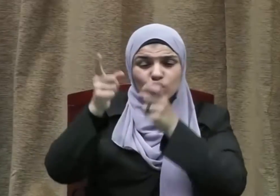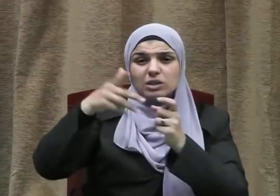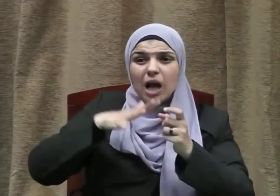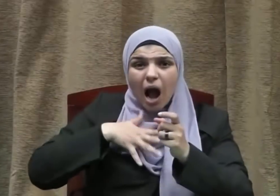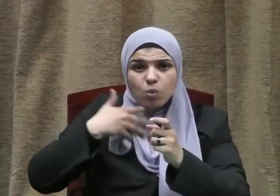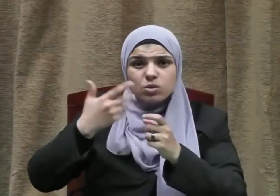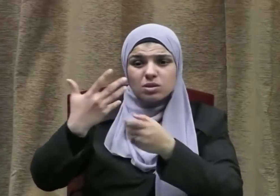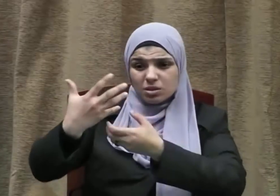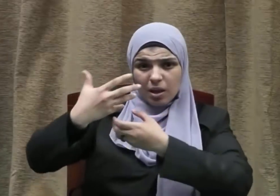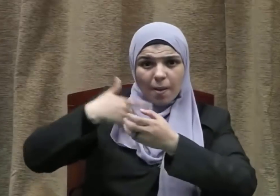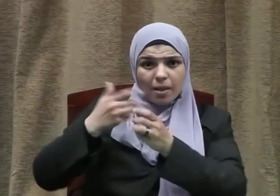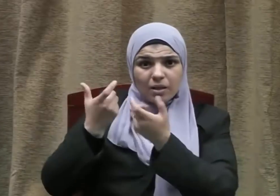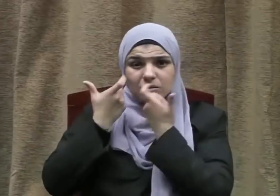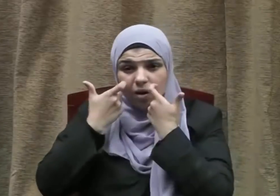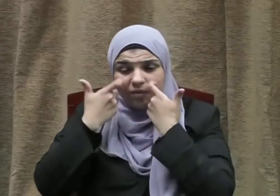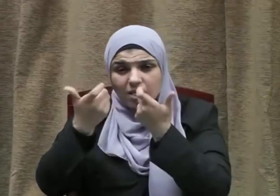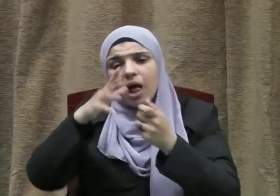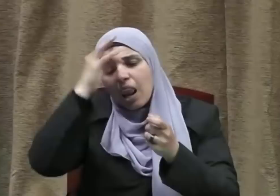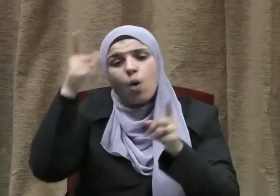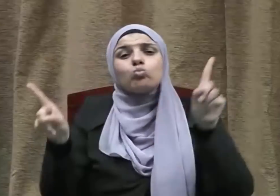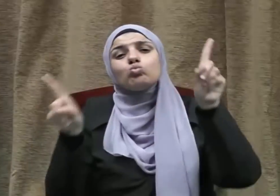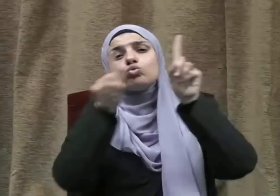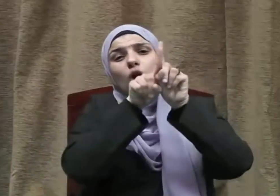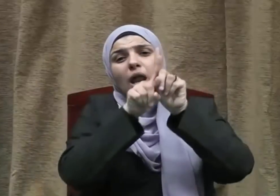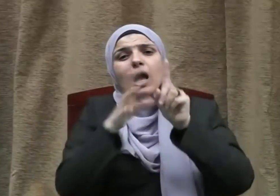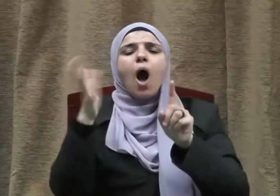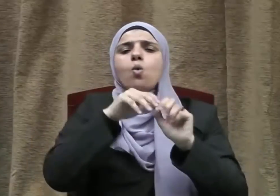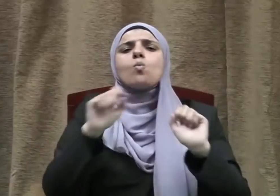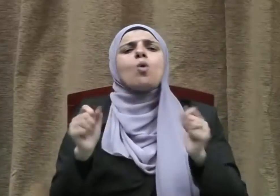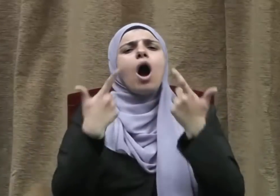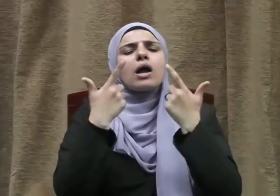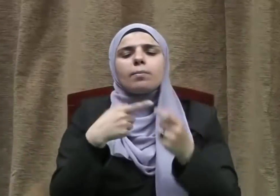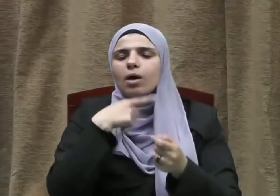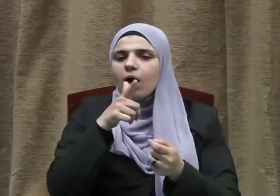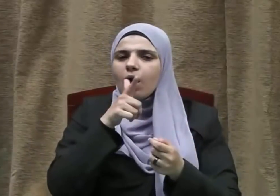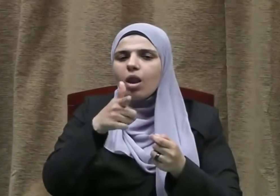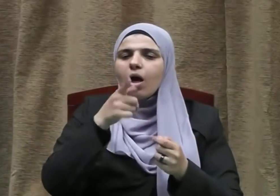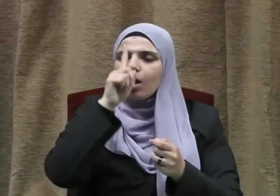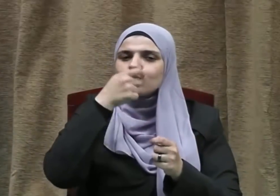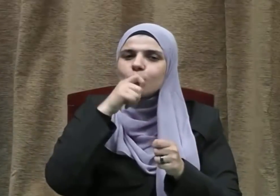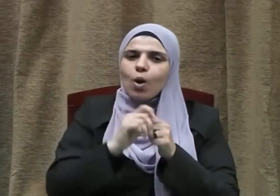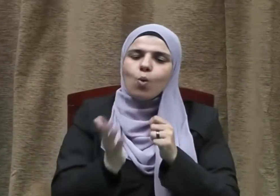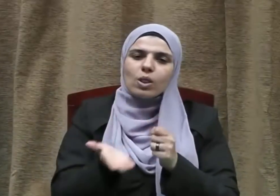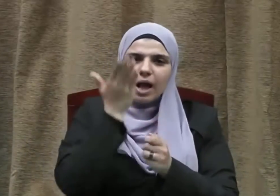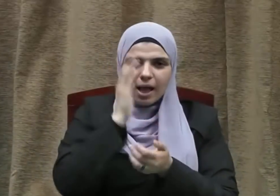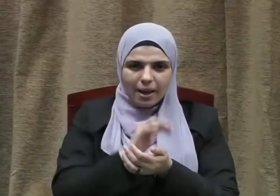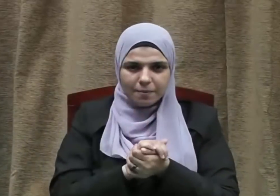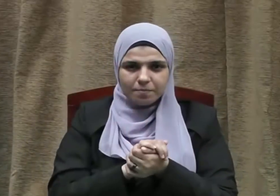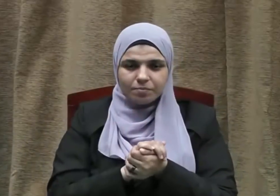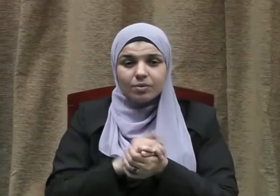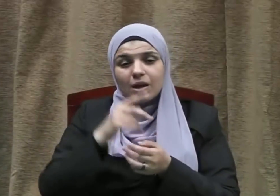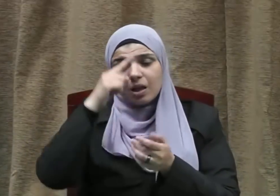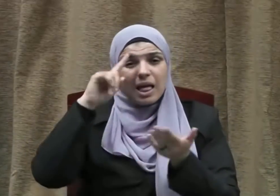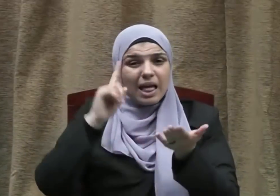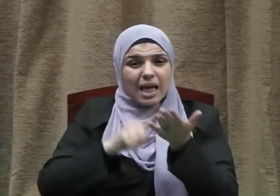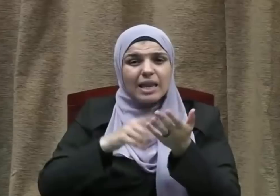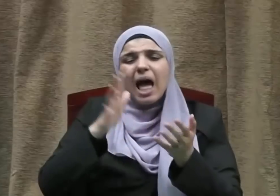استجاره ولو كان مشركا بل ولو كان محاربا حيث يقول الحق سبحانه